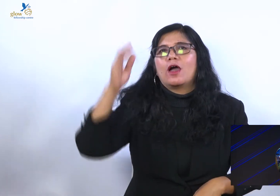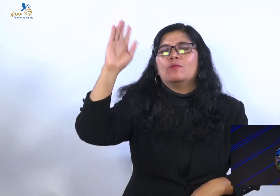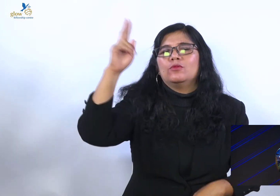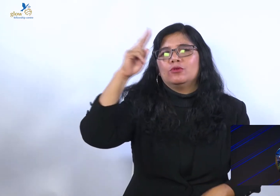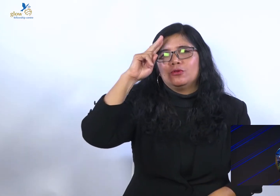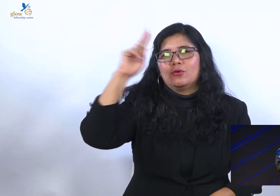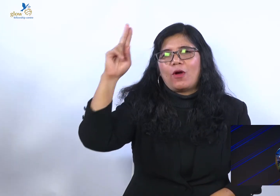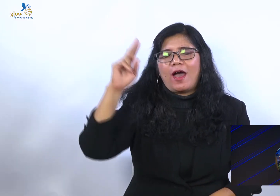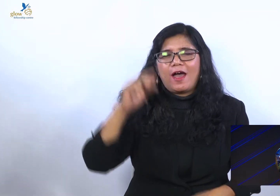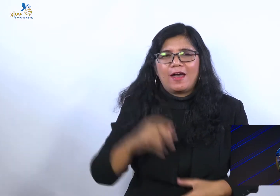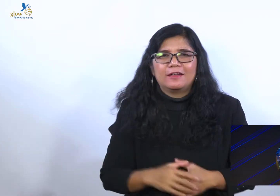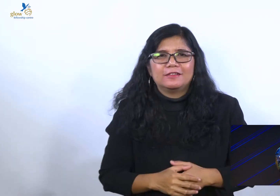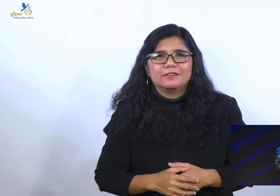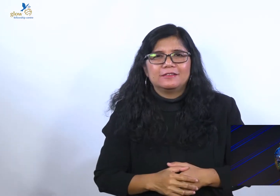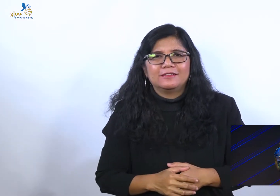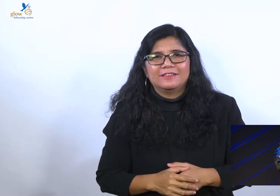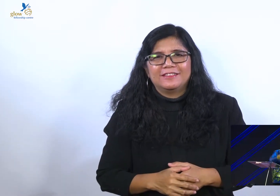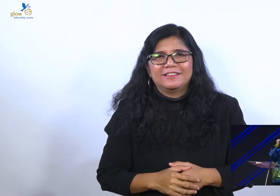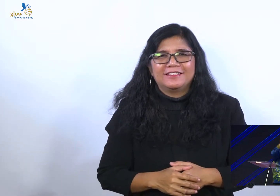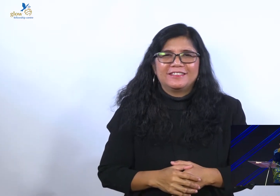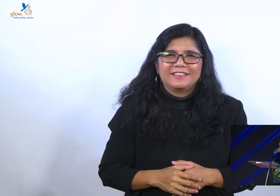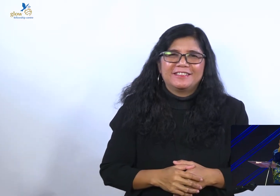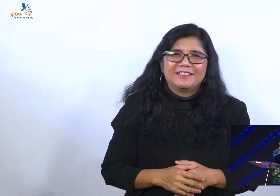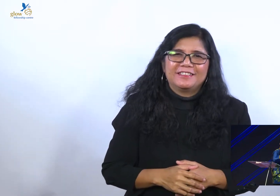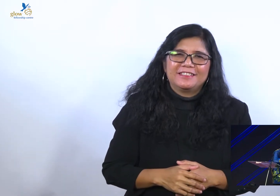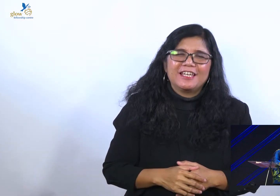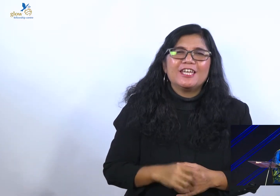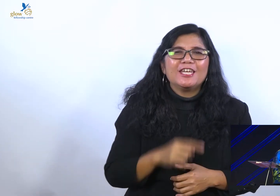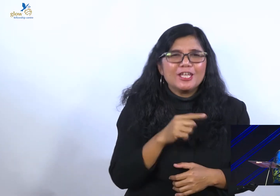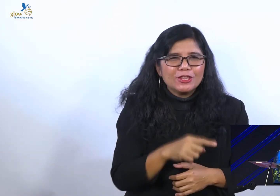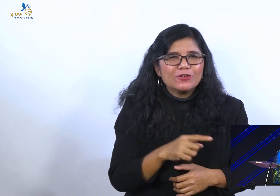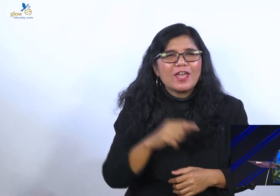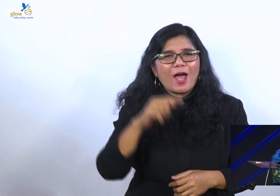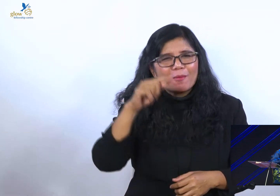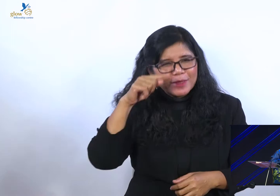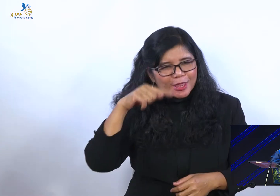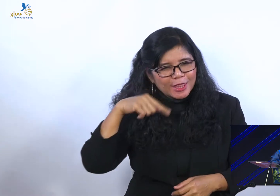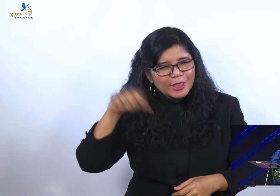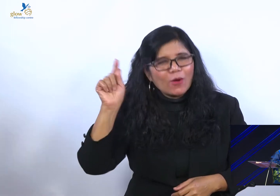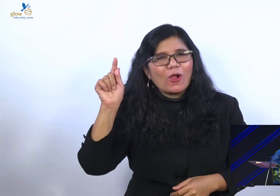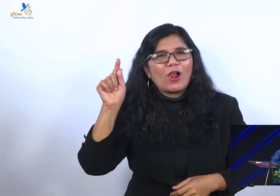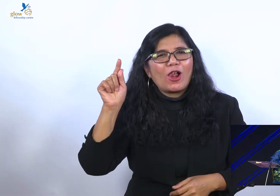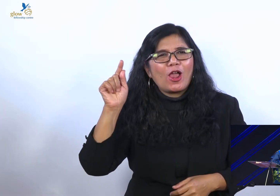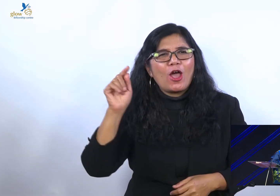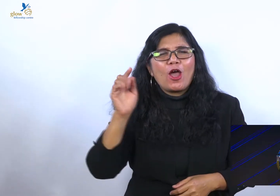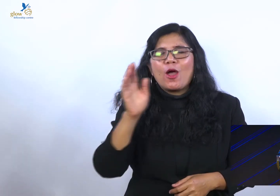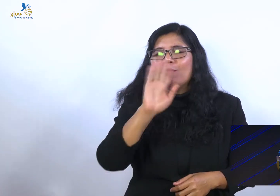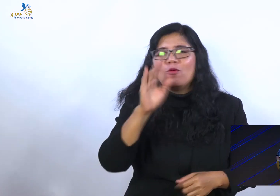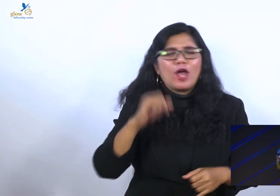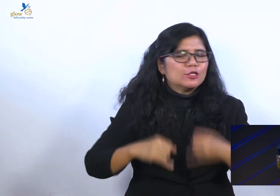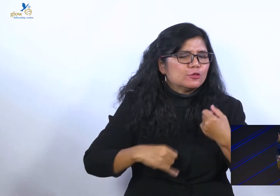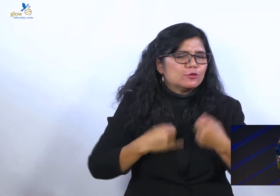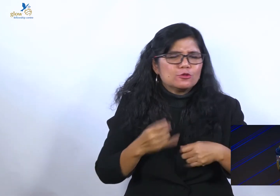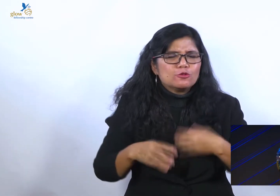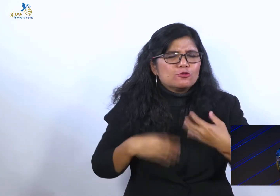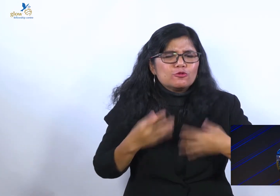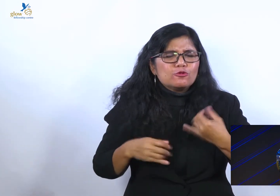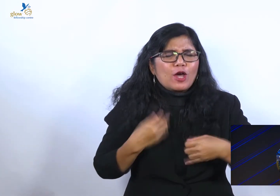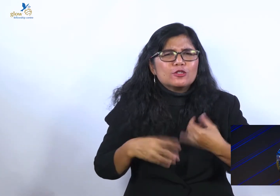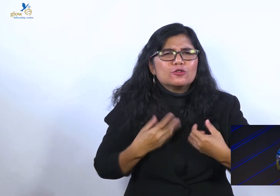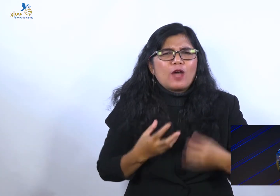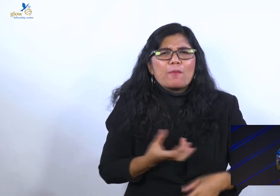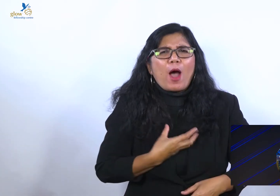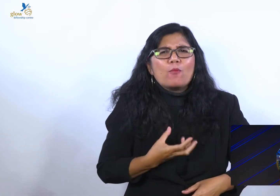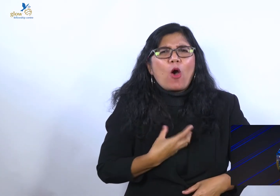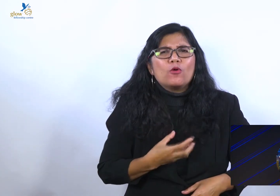Tuhan. Itu yang betul, bukan suka-suka saya, suka-sukanya